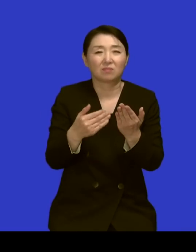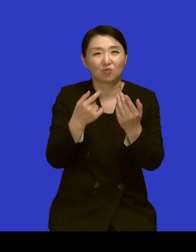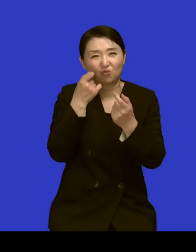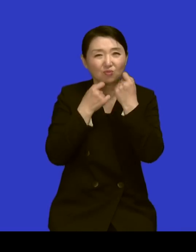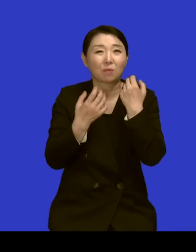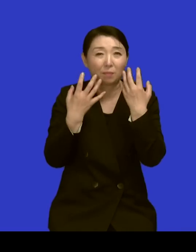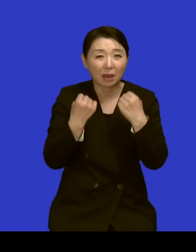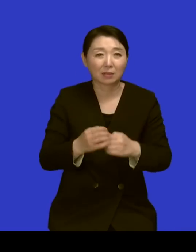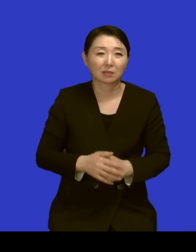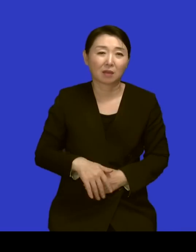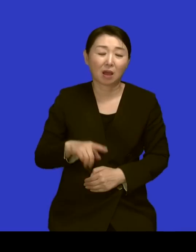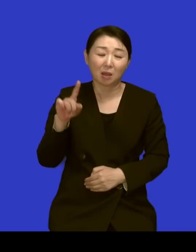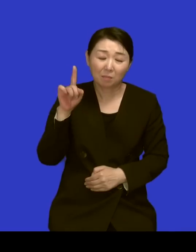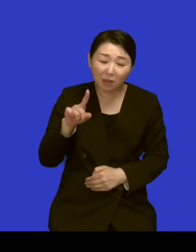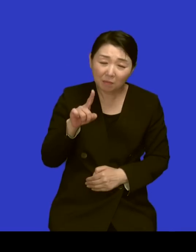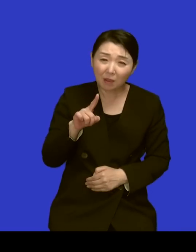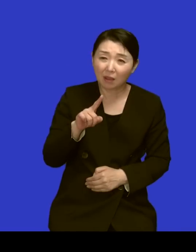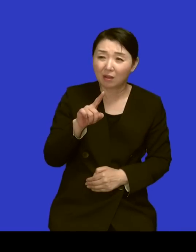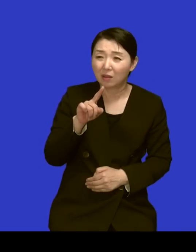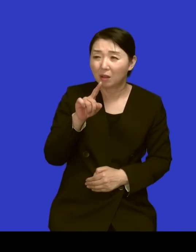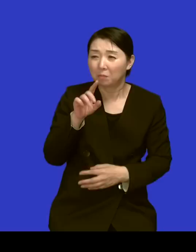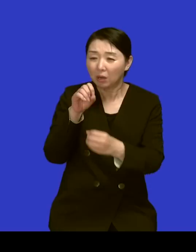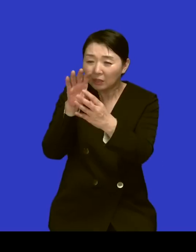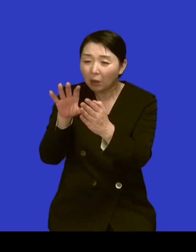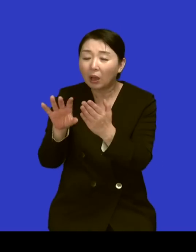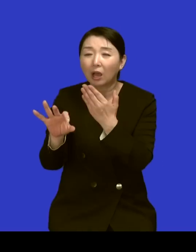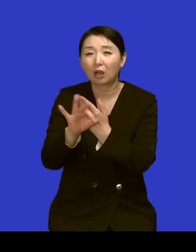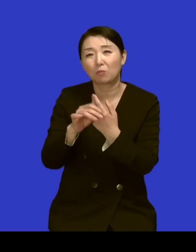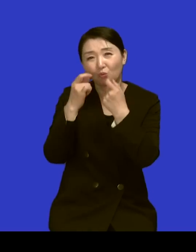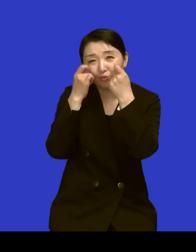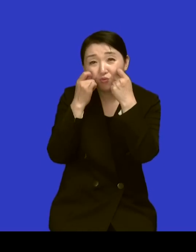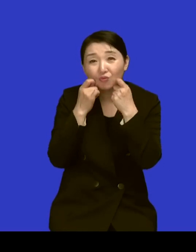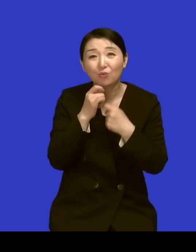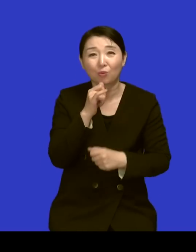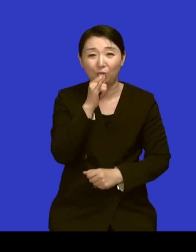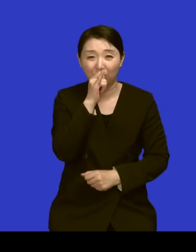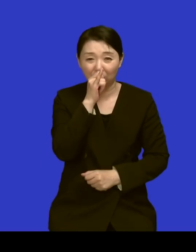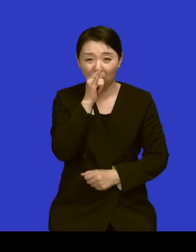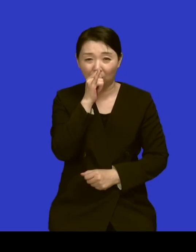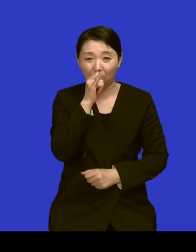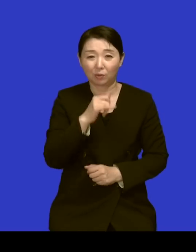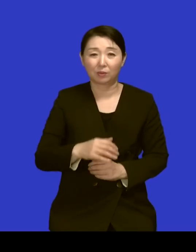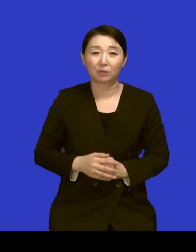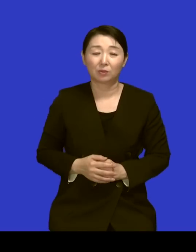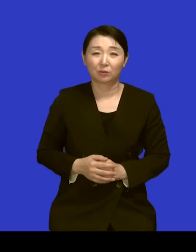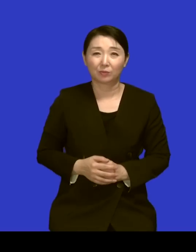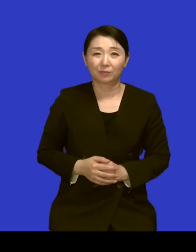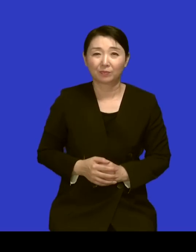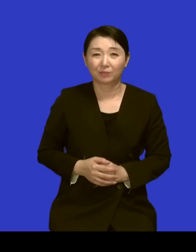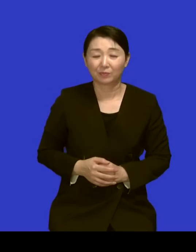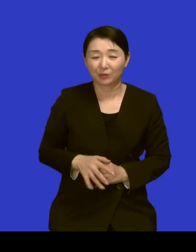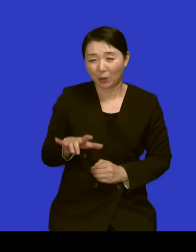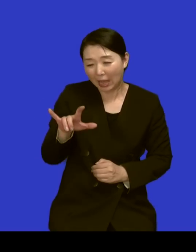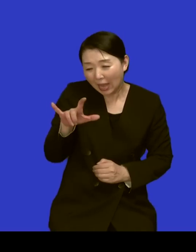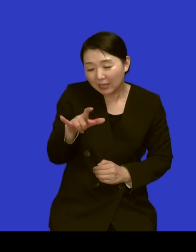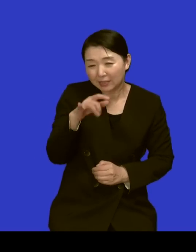매일매일 말만 하면 울고 그러는데 그때 그 한세마을에 교회를 이제 짓게